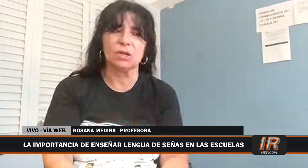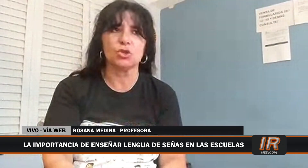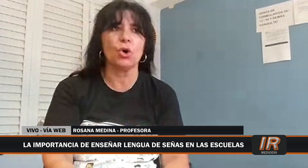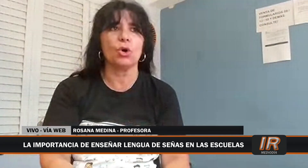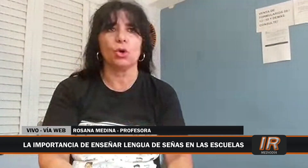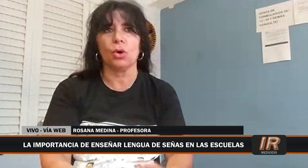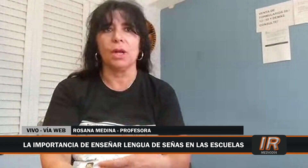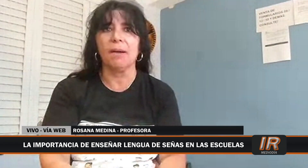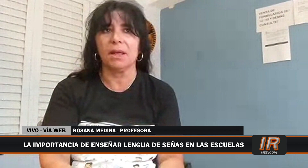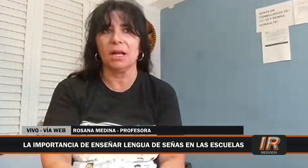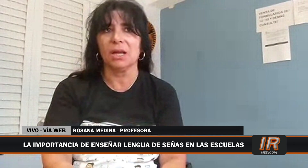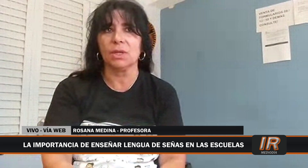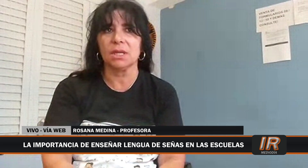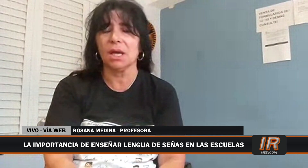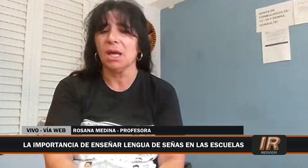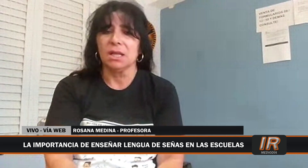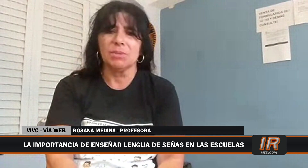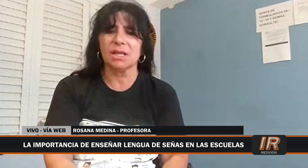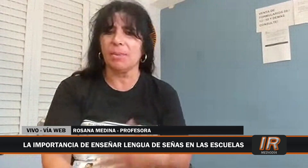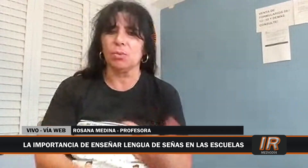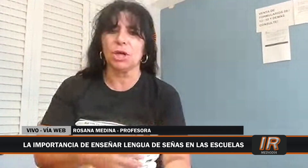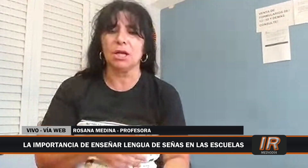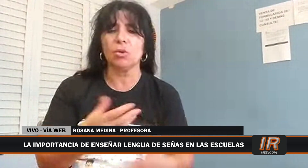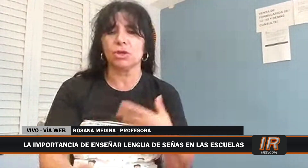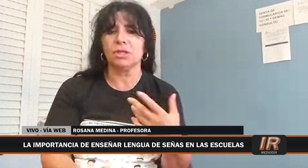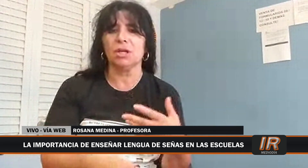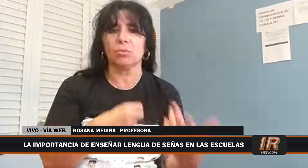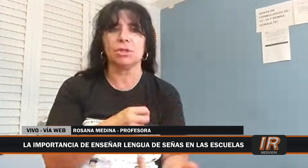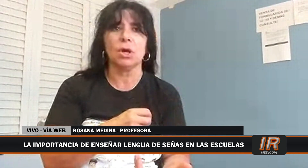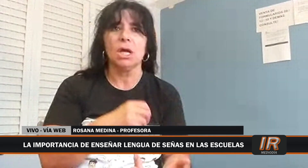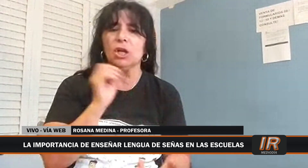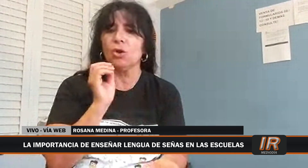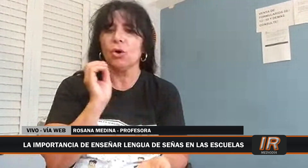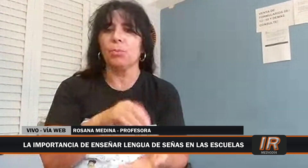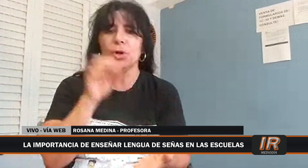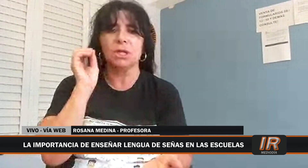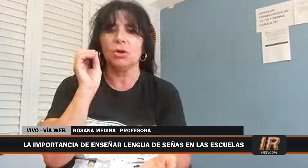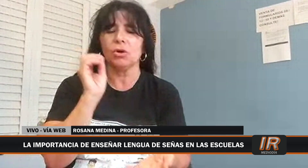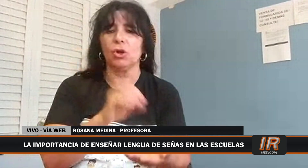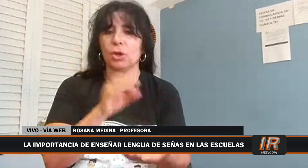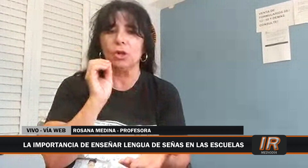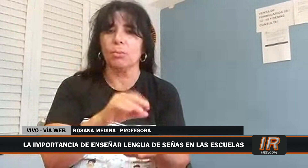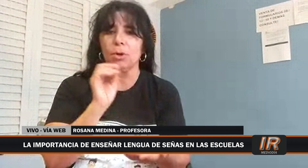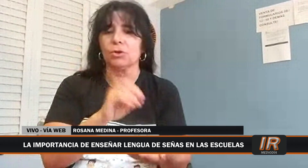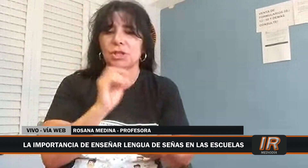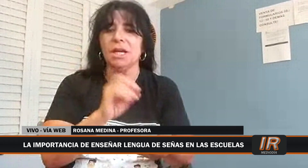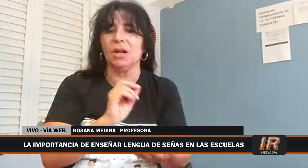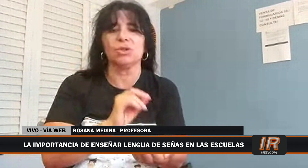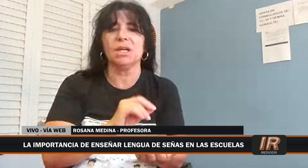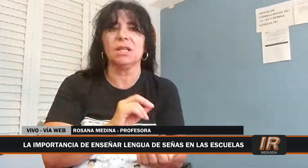canción o le habla de la lengua de señas, empiezan a preguntar, ¿y cómo se dice esto? Y lo incorporan y lo siguen, lo siguen,